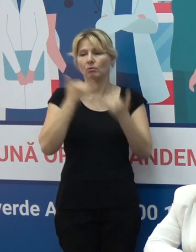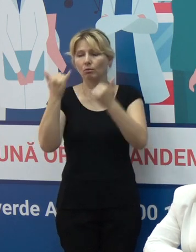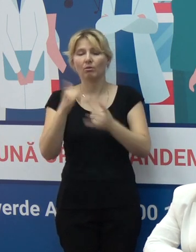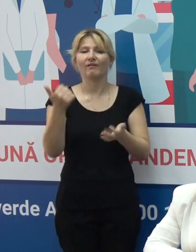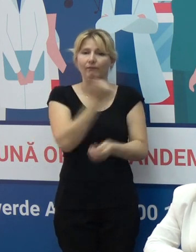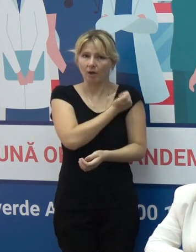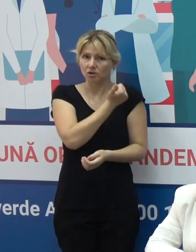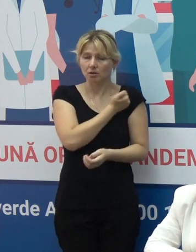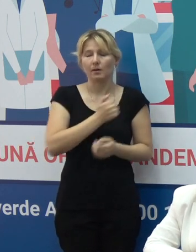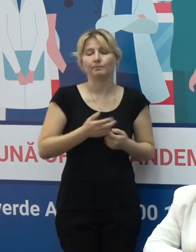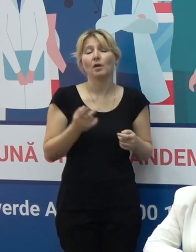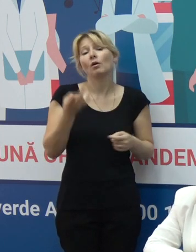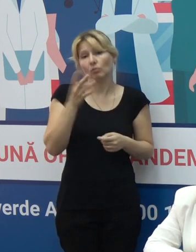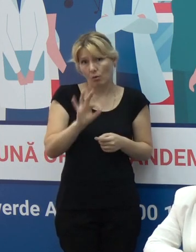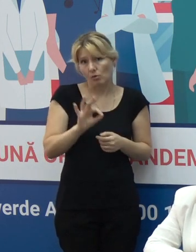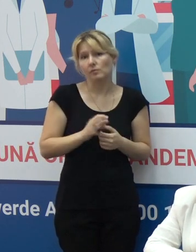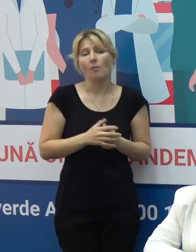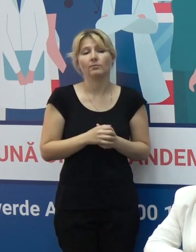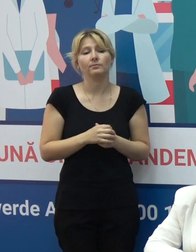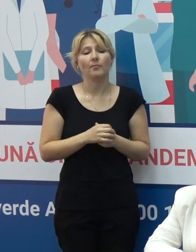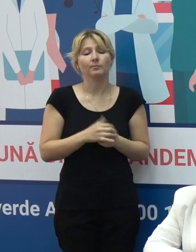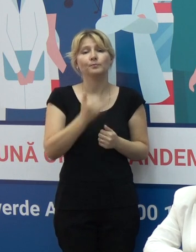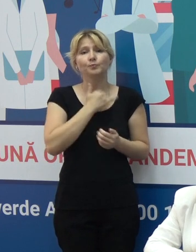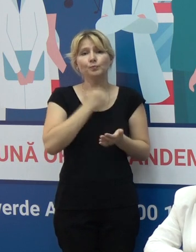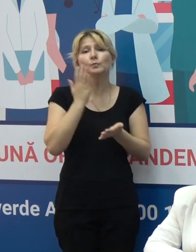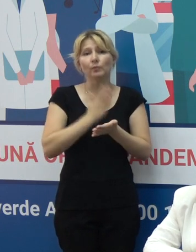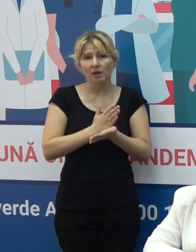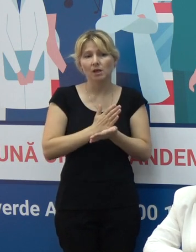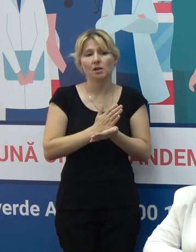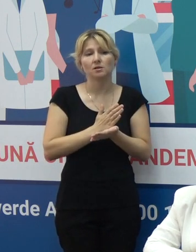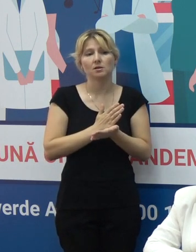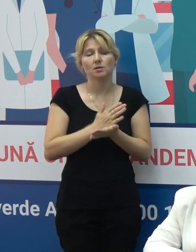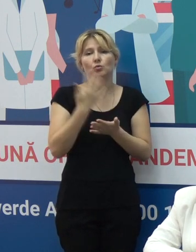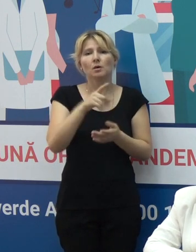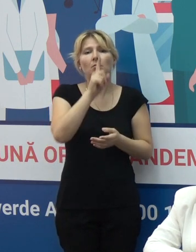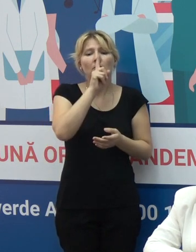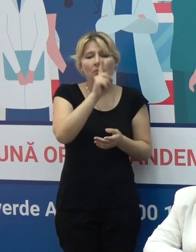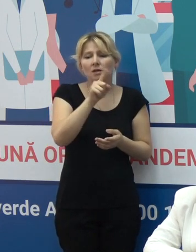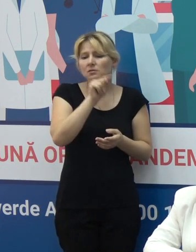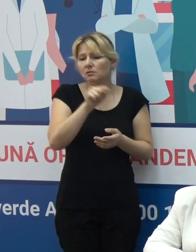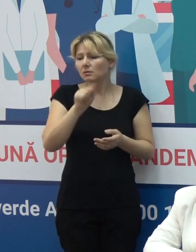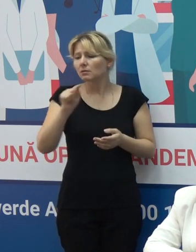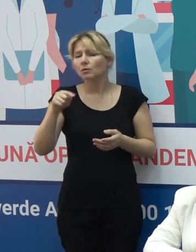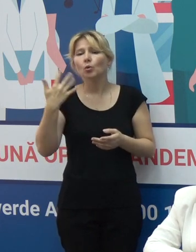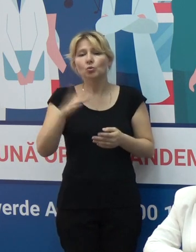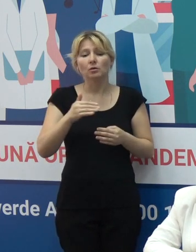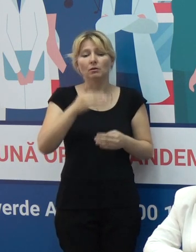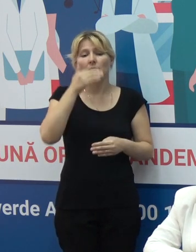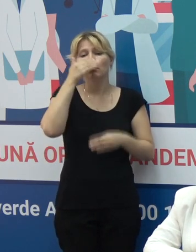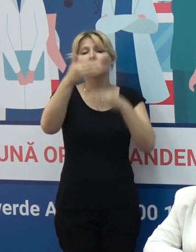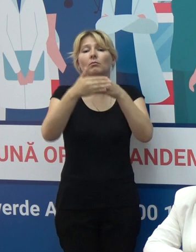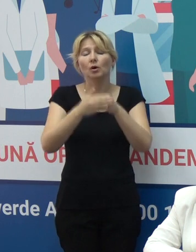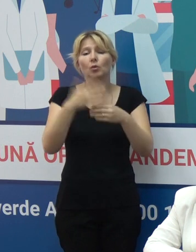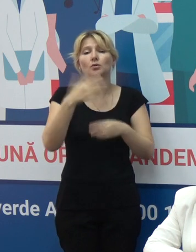vaccinare, dar suntem deja în luni de zile de când am intrat în faza 3-a